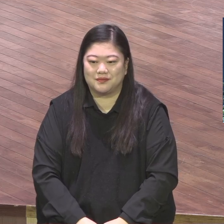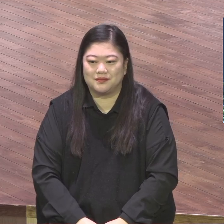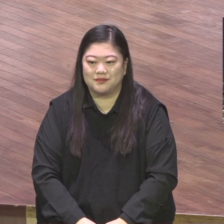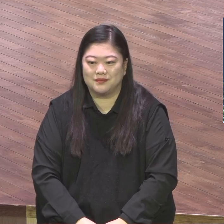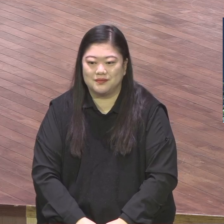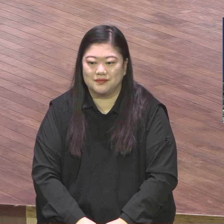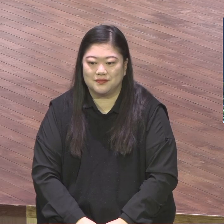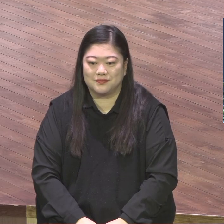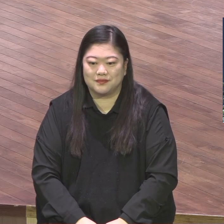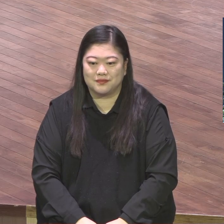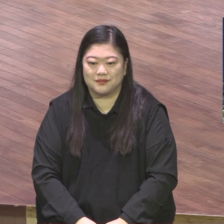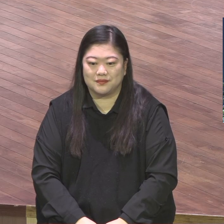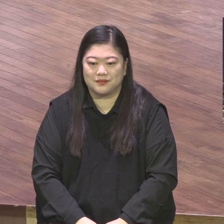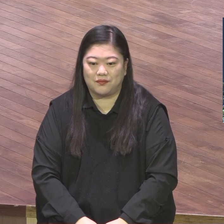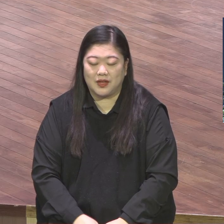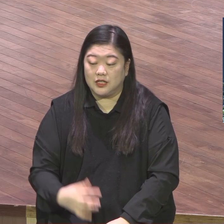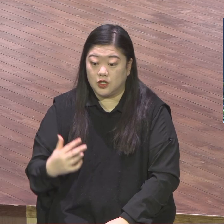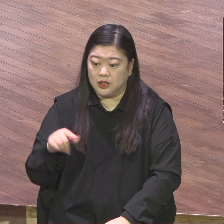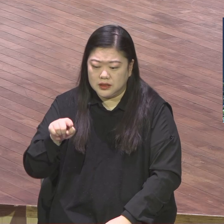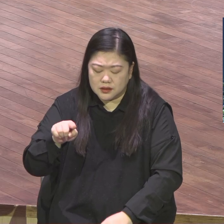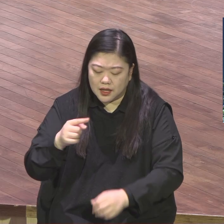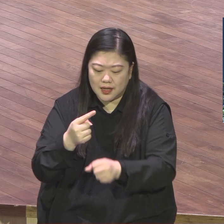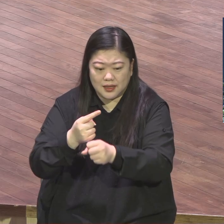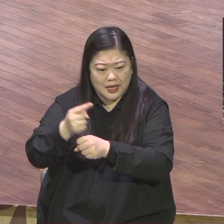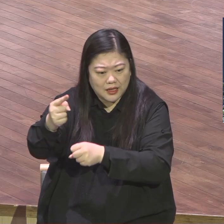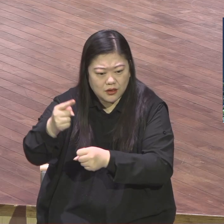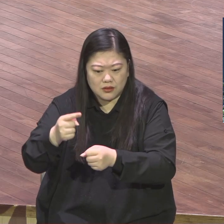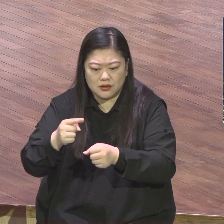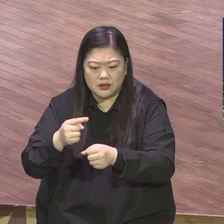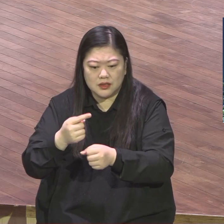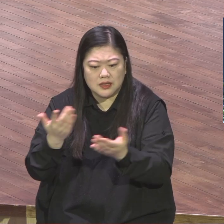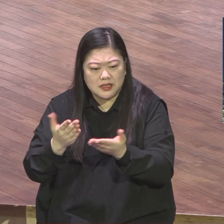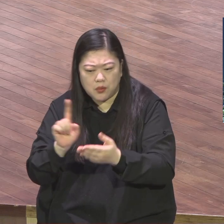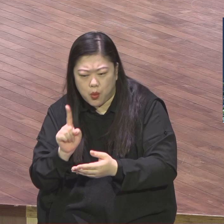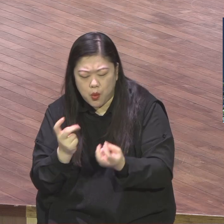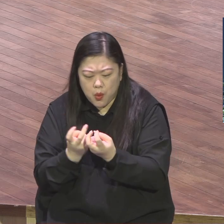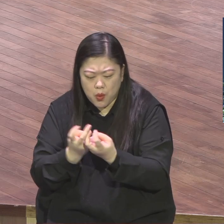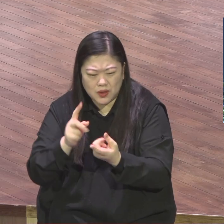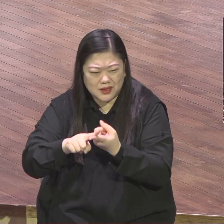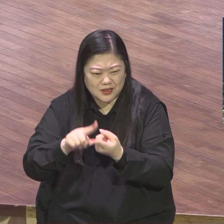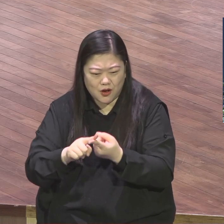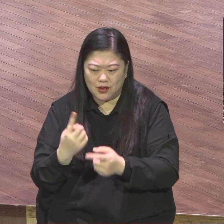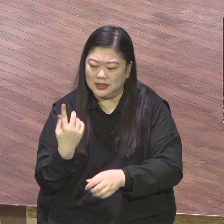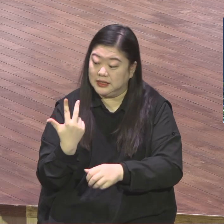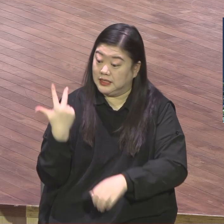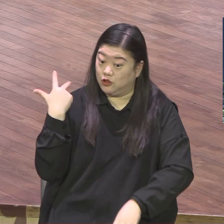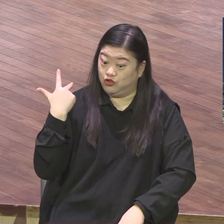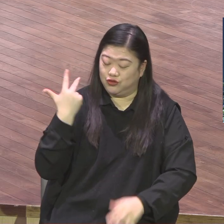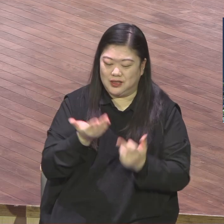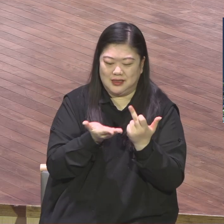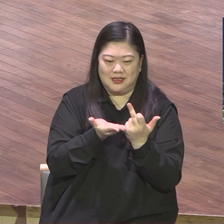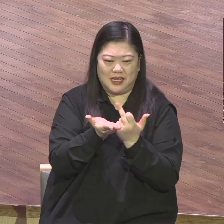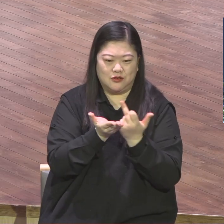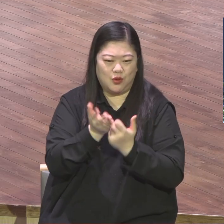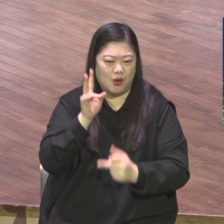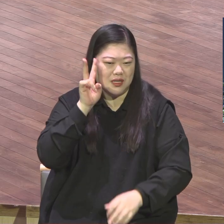이것을 위해서 지난주간 우리 위원장단과 부목사님들과 함께 원리스 워크 사업을 제조해서 자비량으로 다